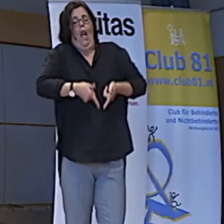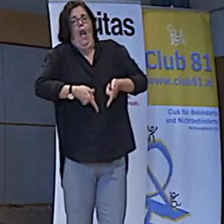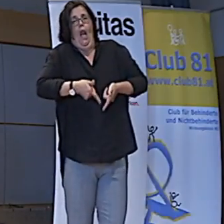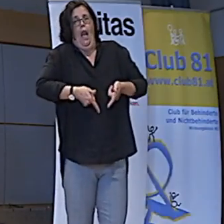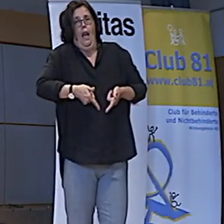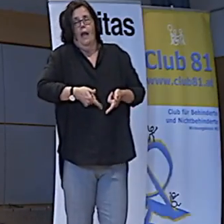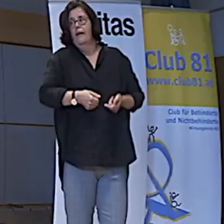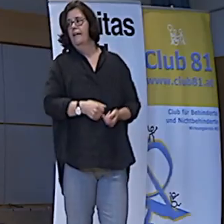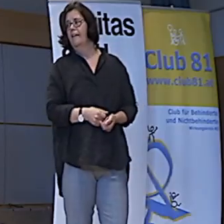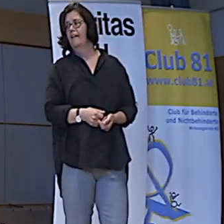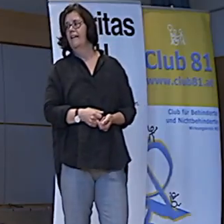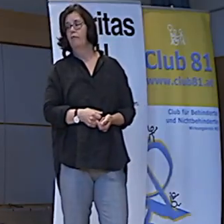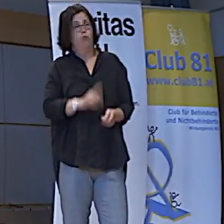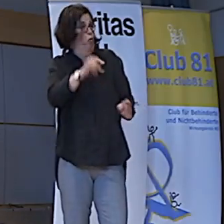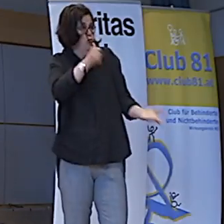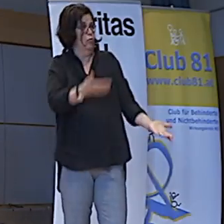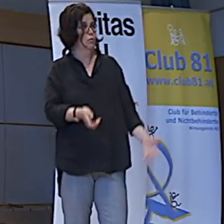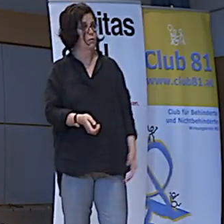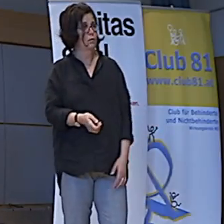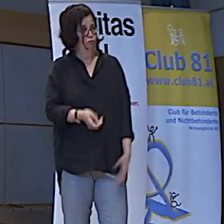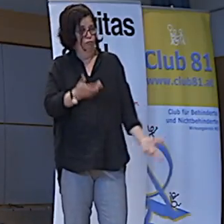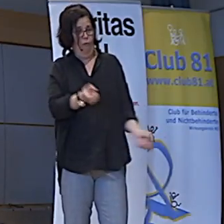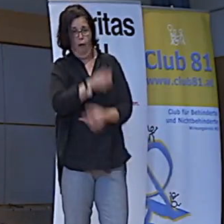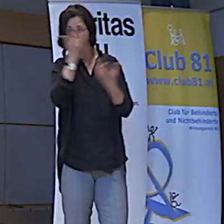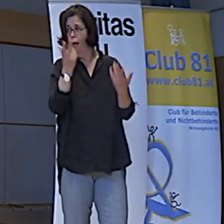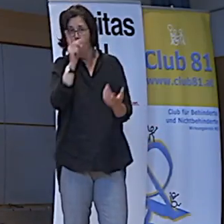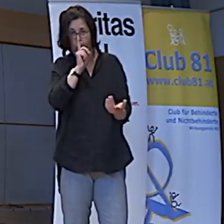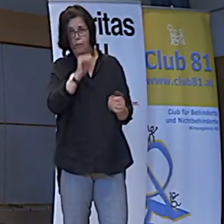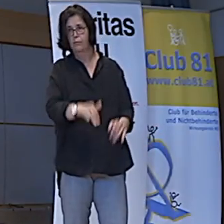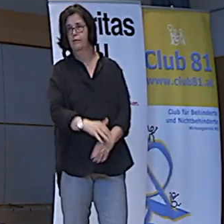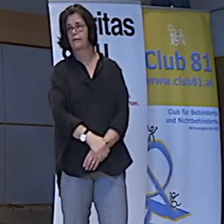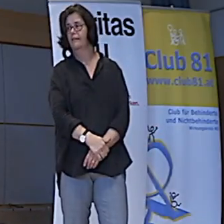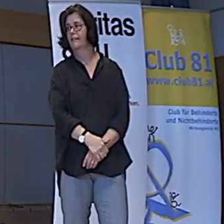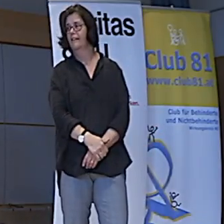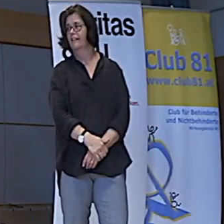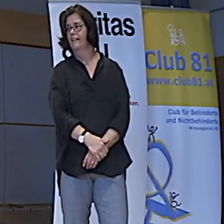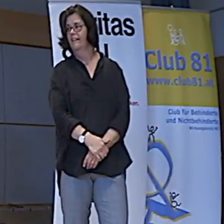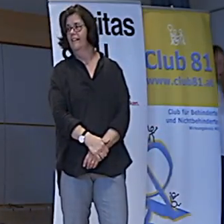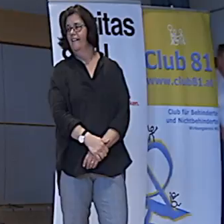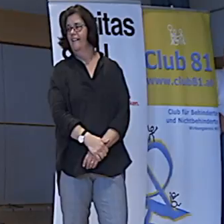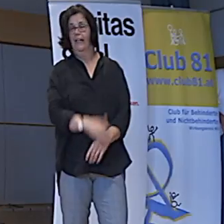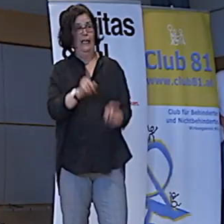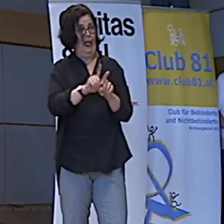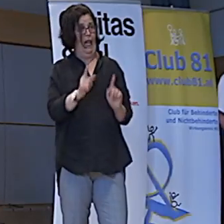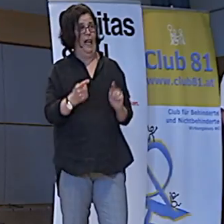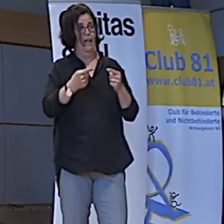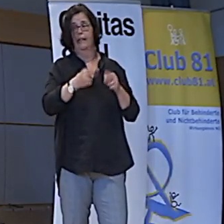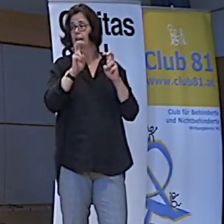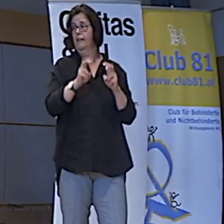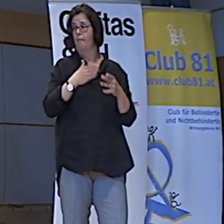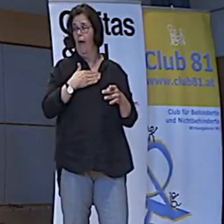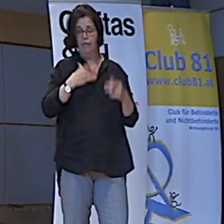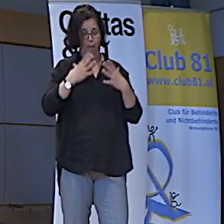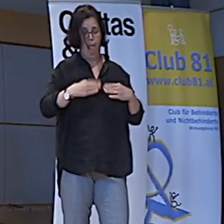Zuvor gehen. Wieso nicht? Es ist wie. Aber ich setze alle, wie ich sitze. Wie meine